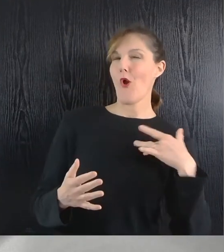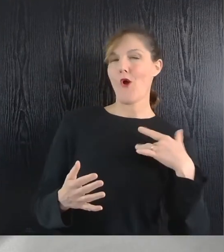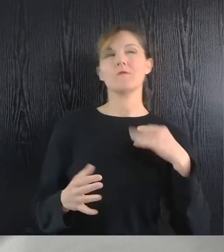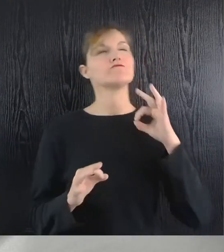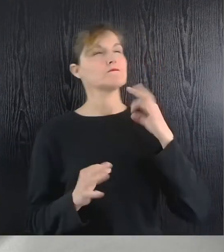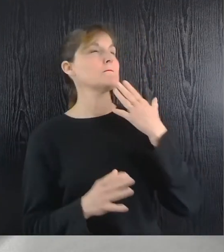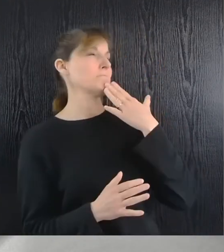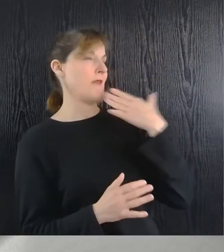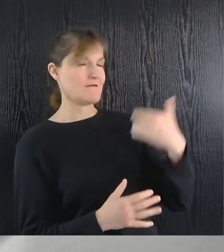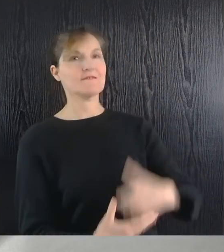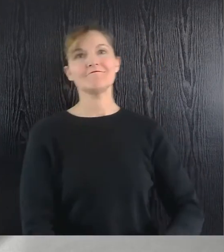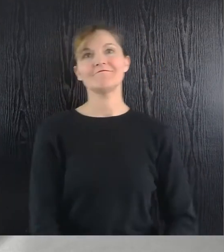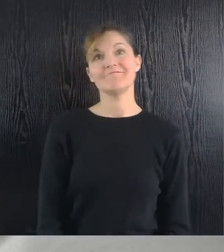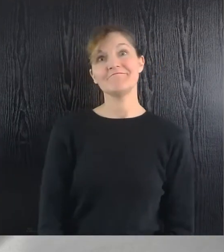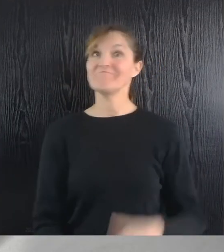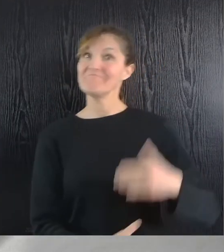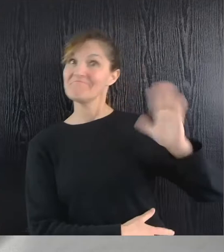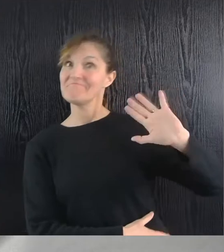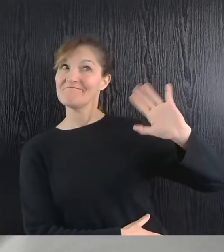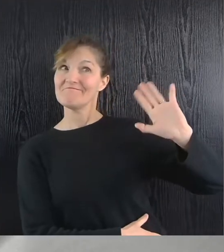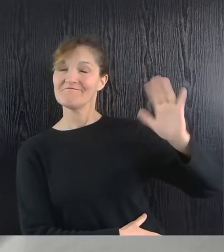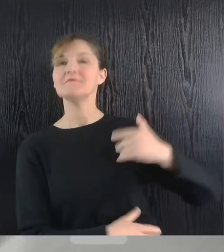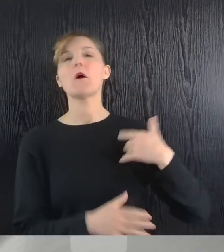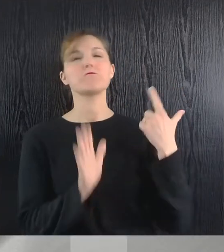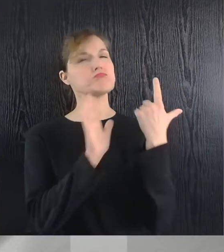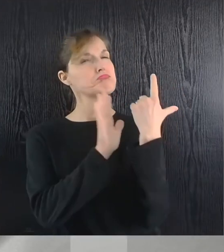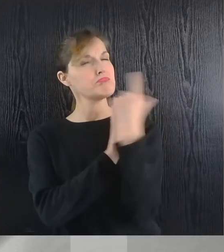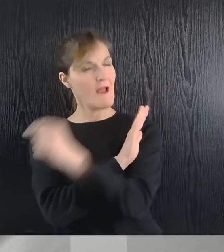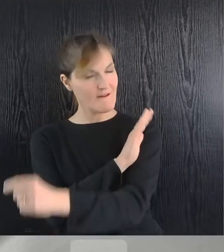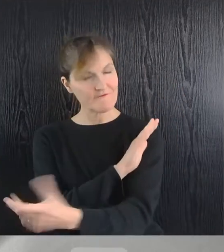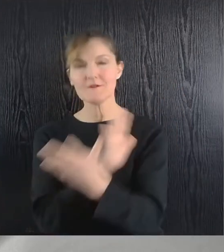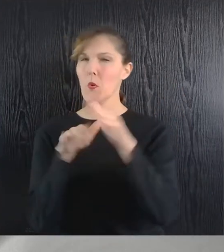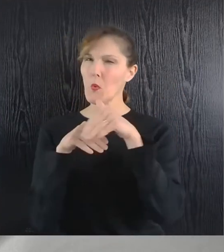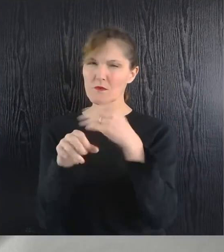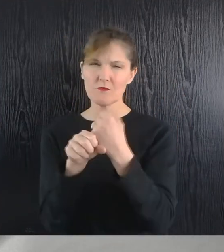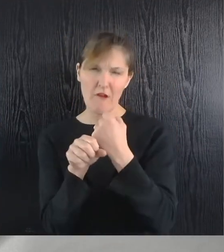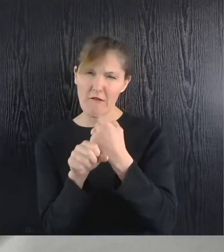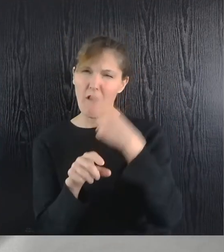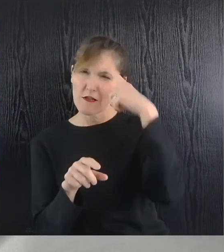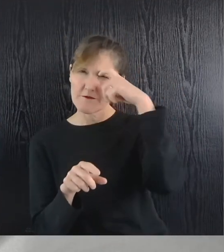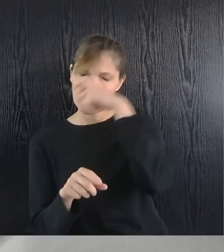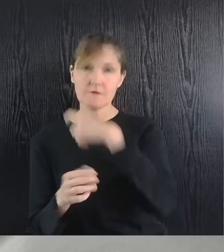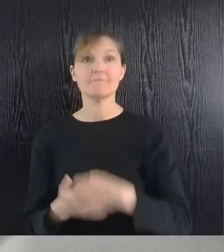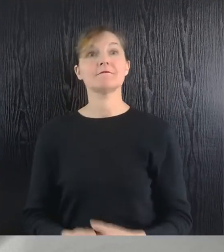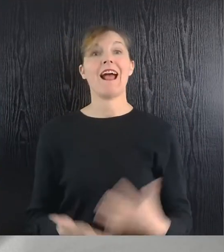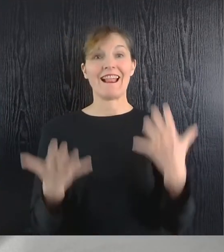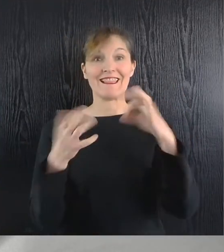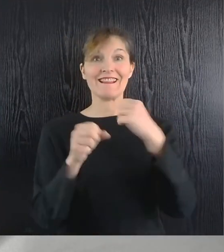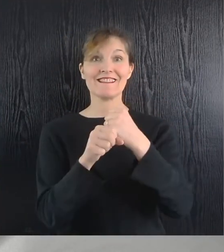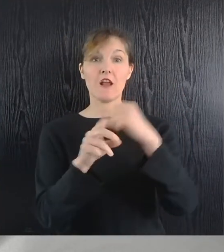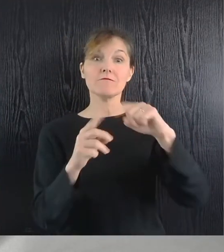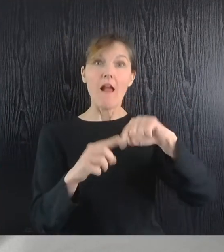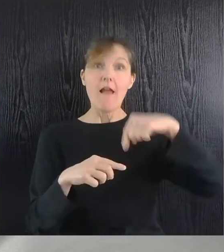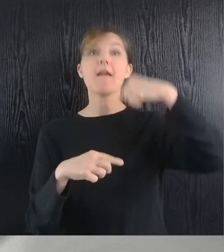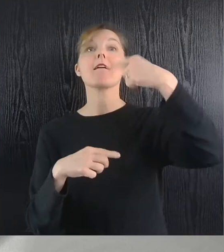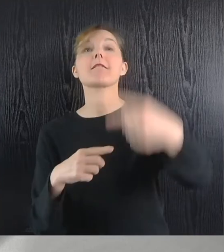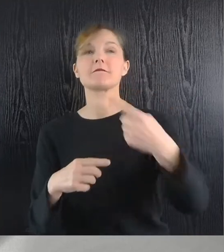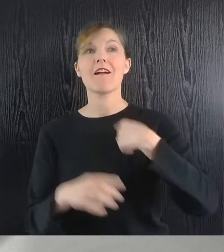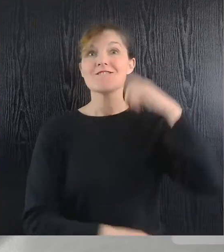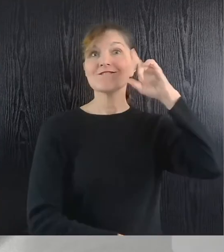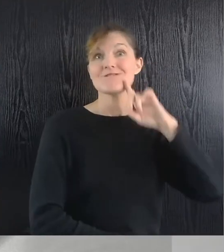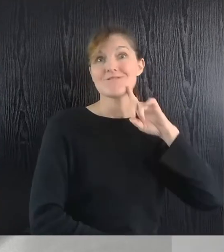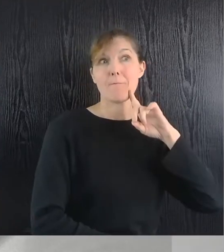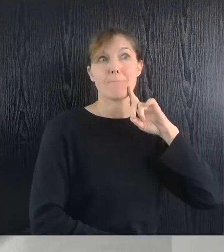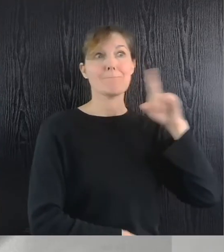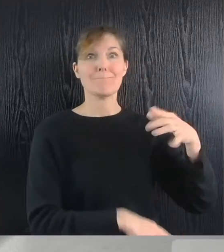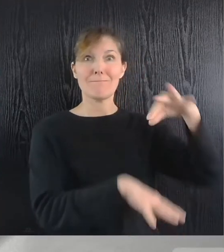reconnaissant, il lui a dit au revoir et a poursuivi son travail difficile. Dix ans plus tard, cette femme est tombée malade.